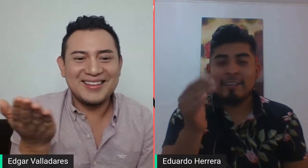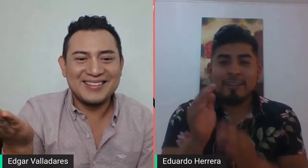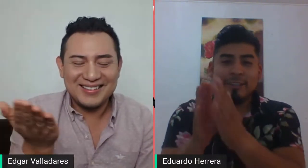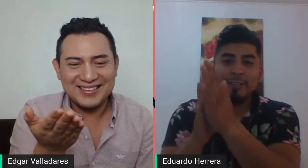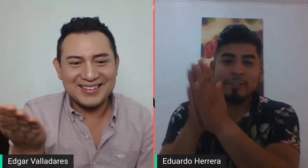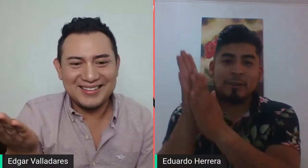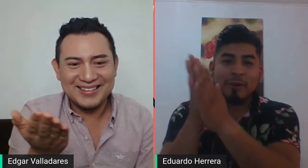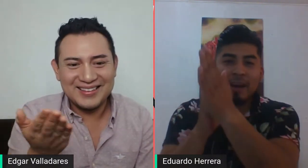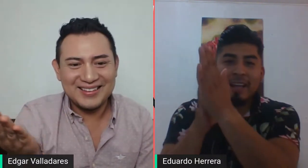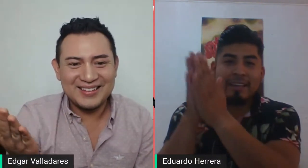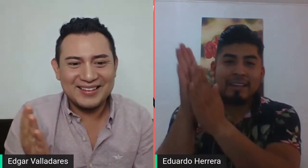Chocolate.